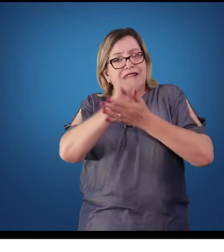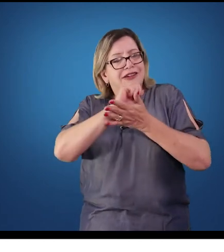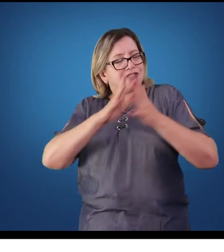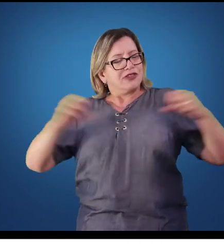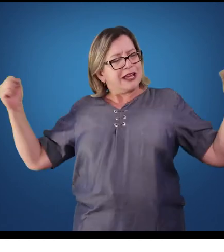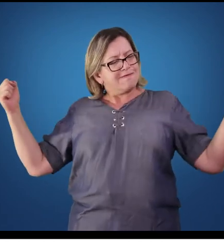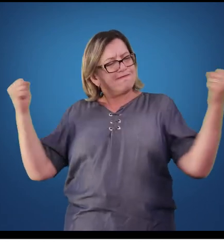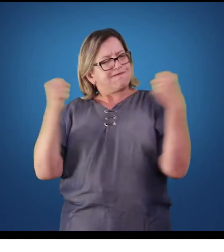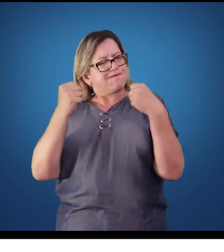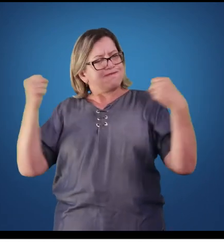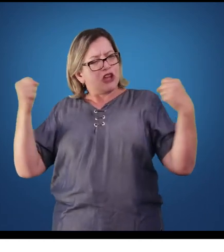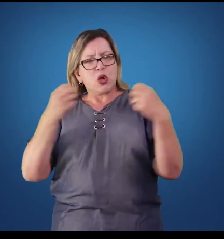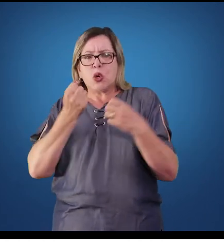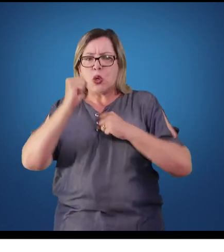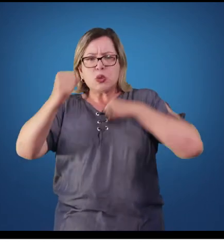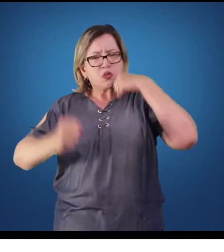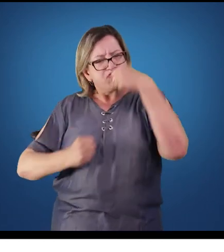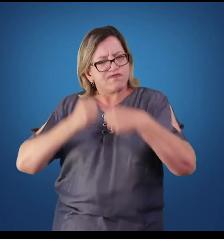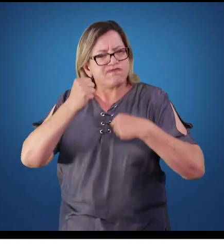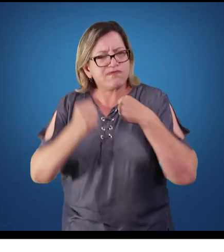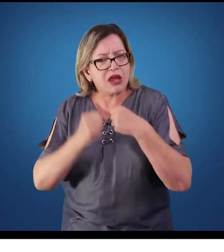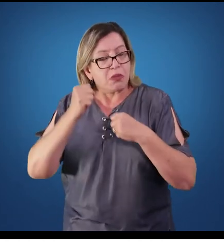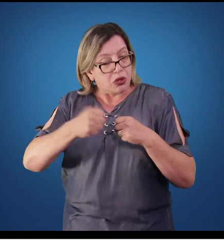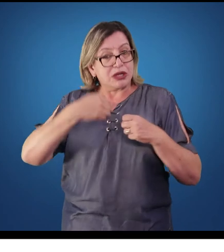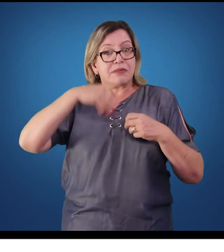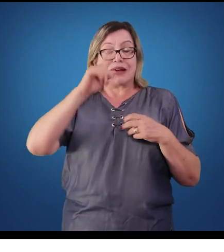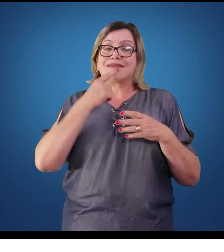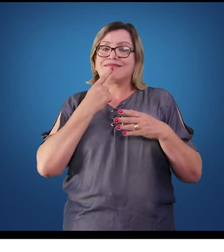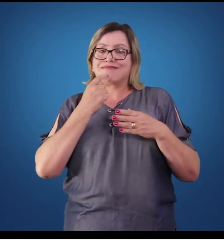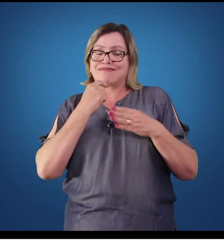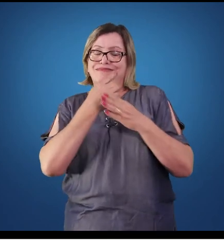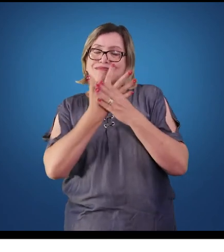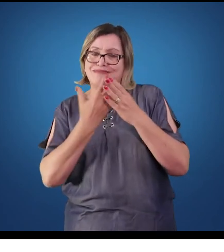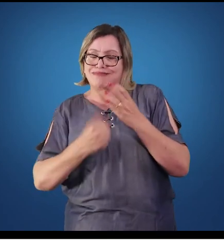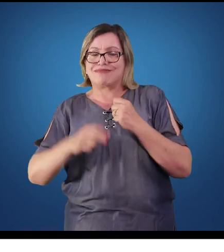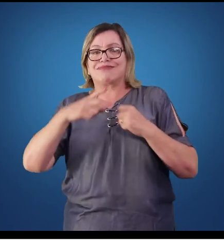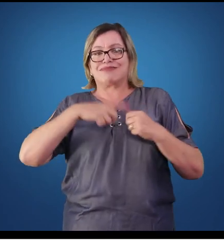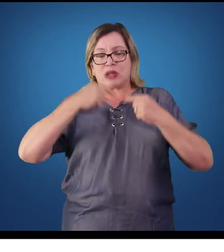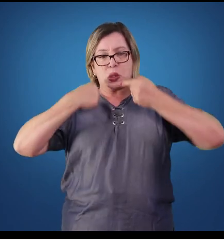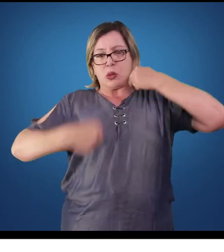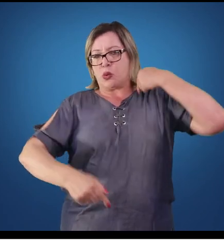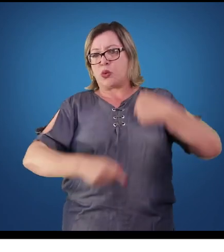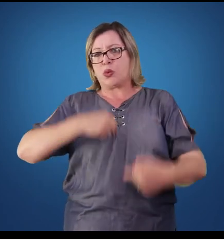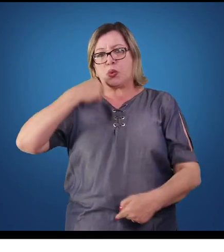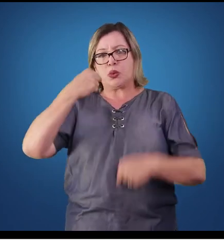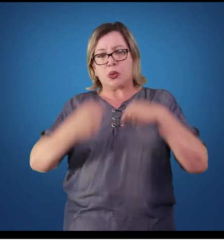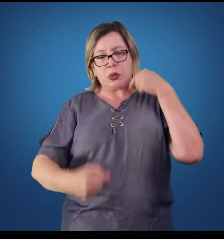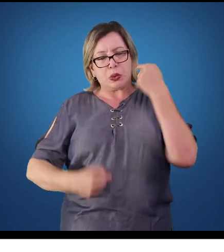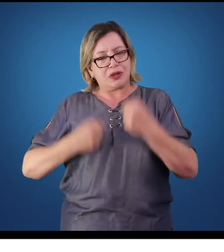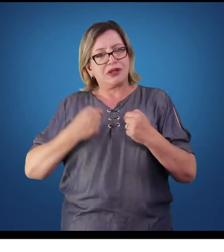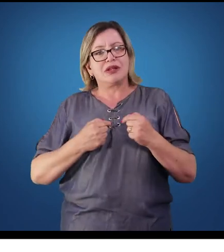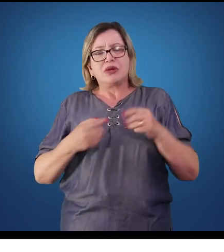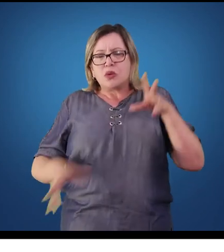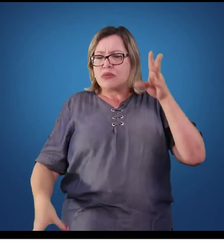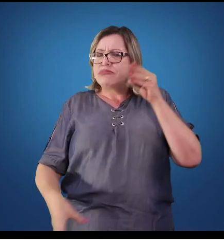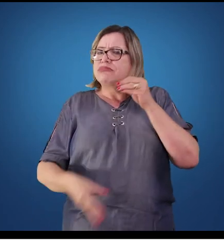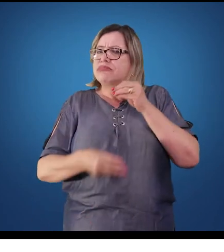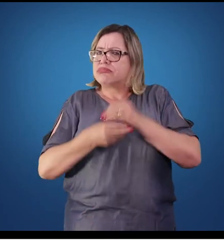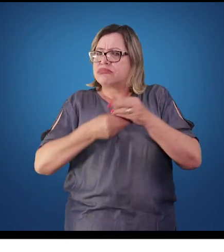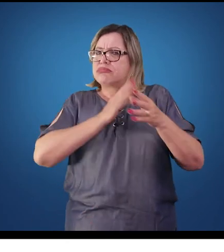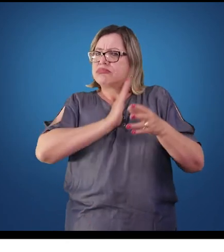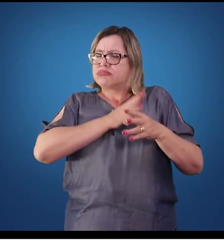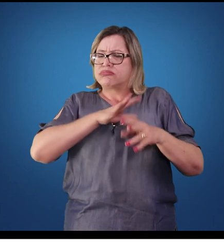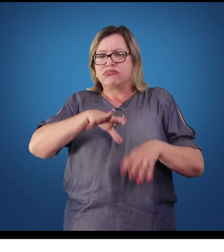exemplo, durante uma corrida de maratona. Bom, encerramos assim, então, um pequeno resumo sobre o sistema cardiovascular. Eu